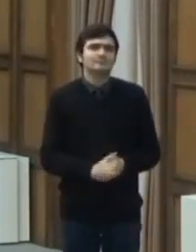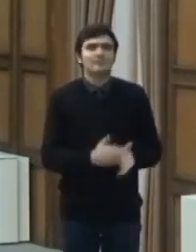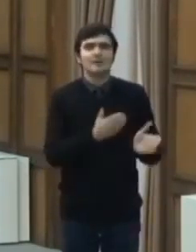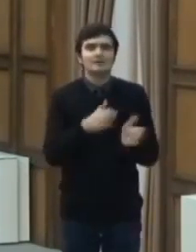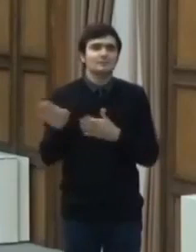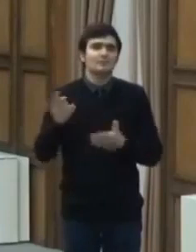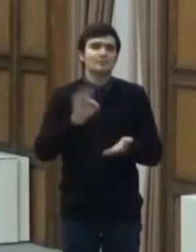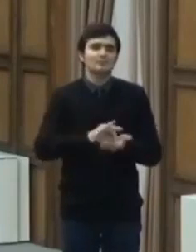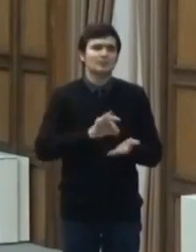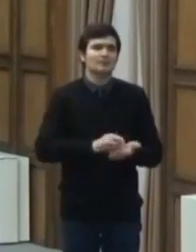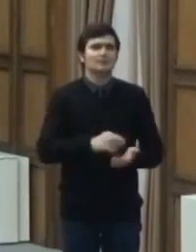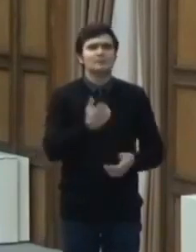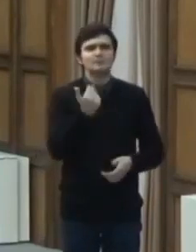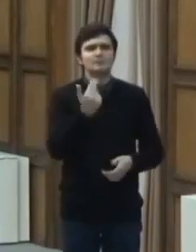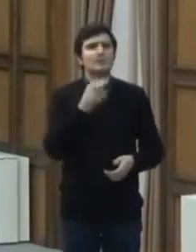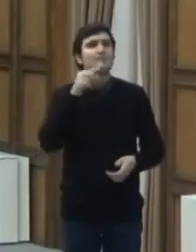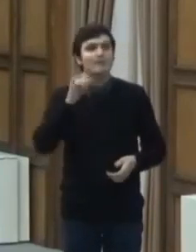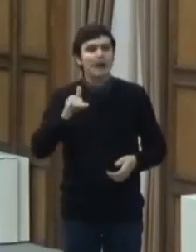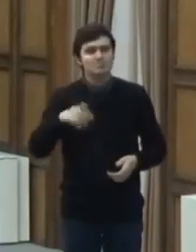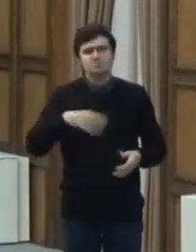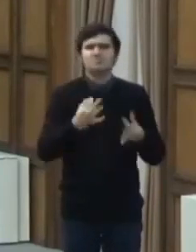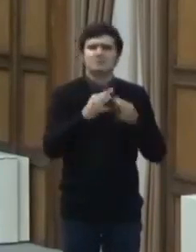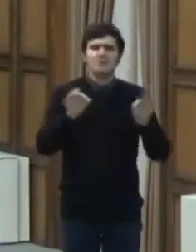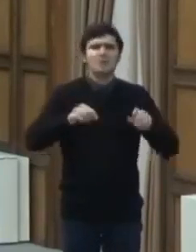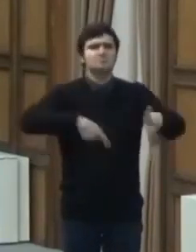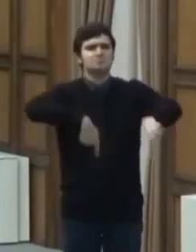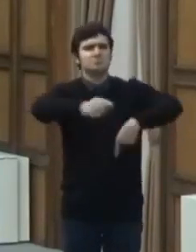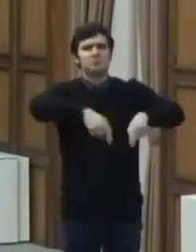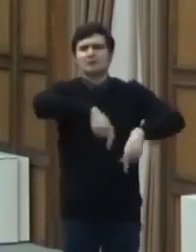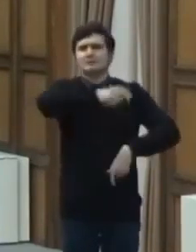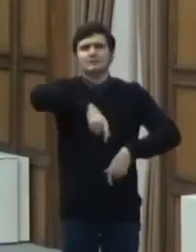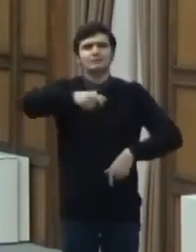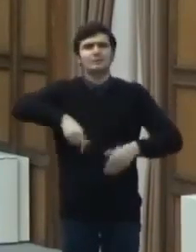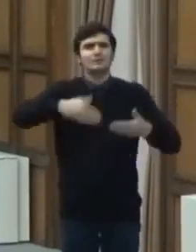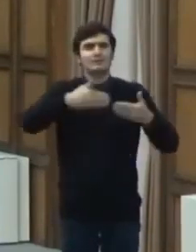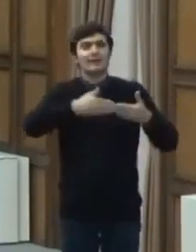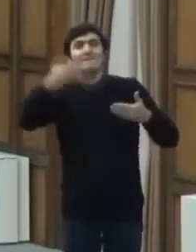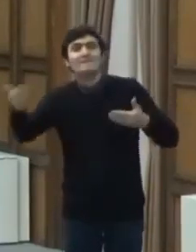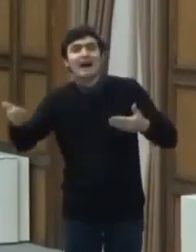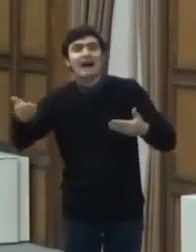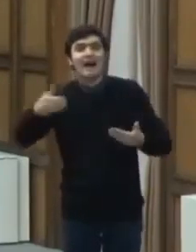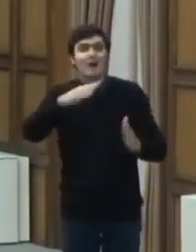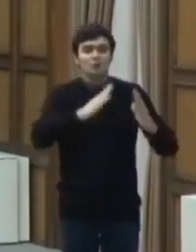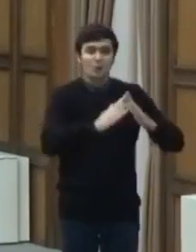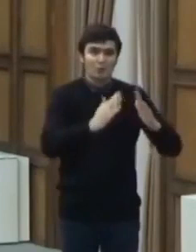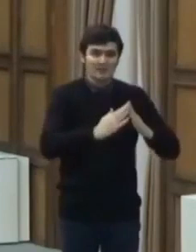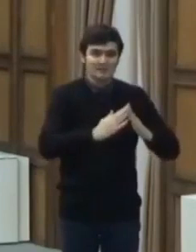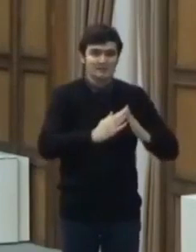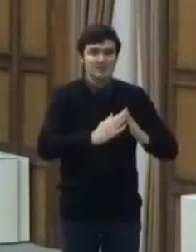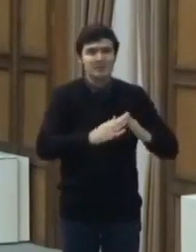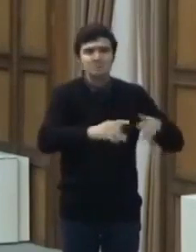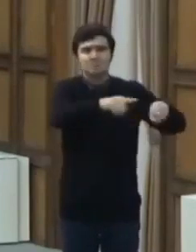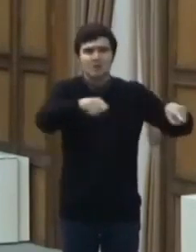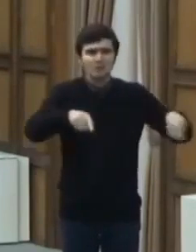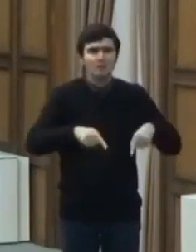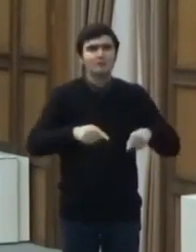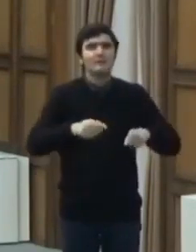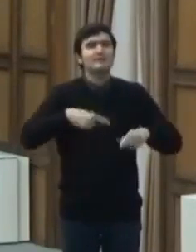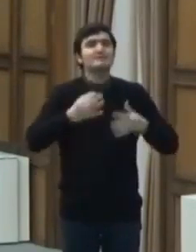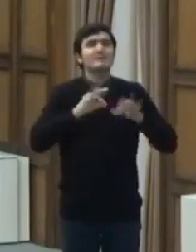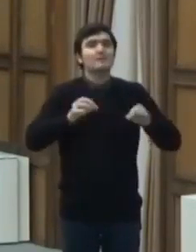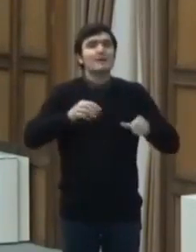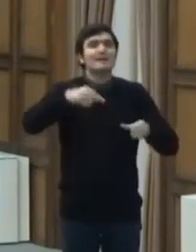Începând cu data de 5 mai, este permisă circulația persoanelor în afara locuinței, gospodăriei, în interiorul